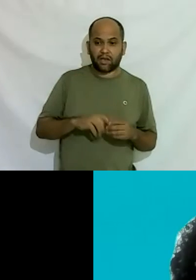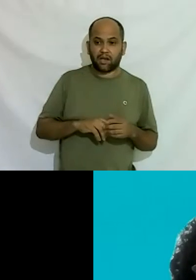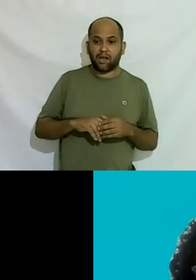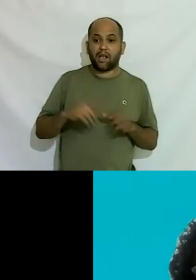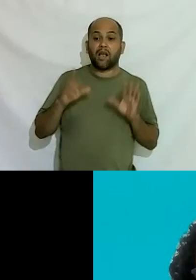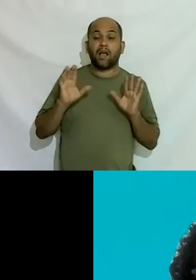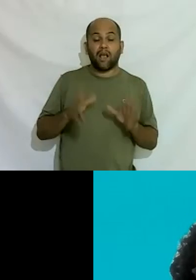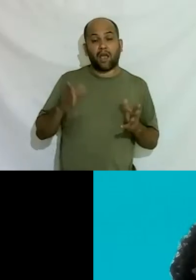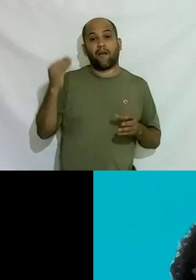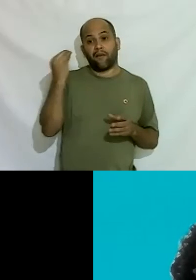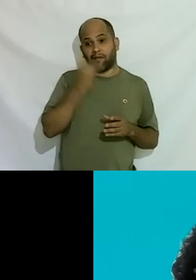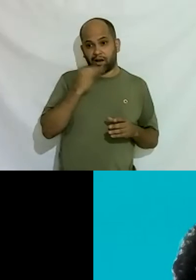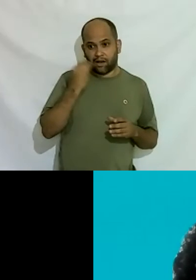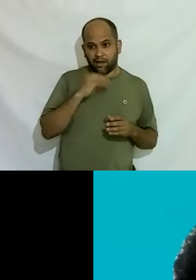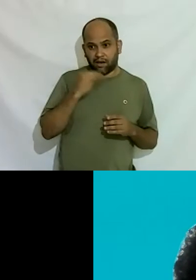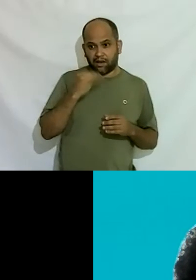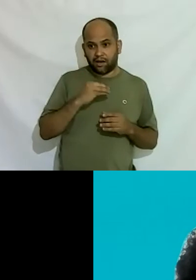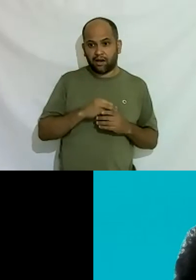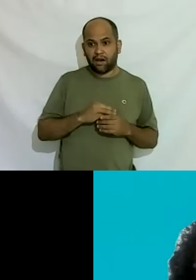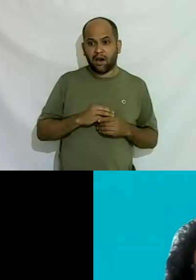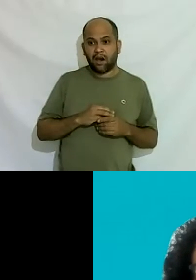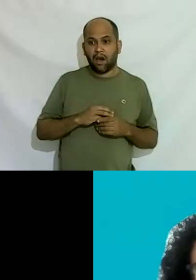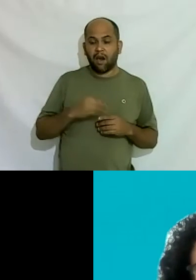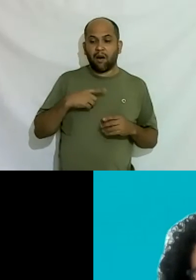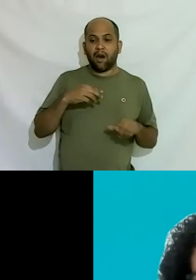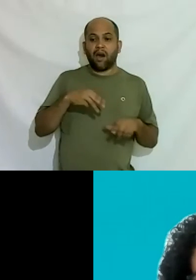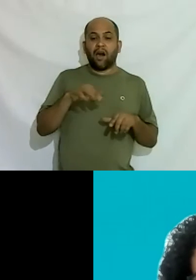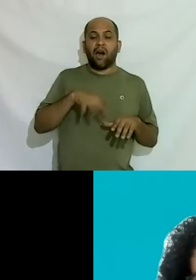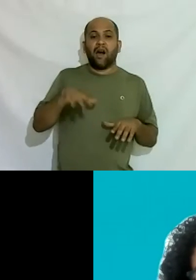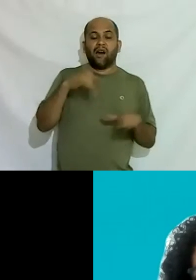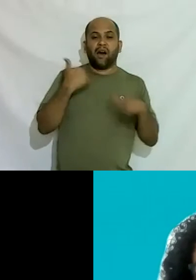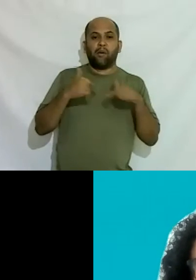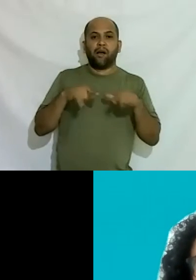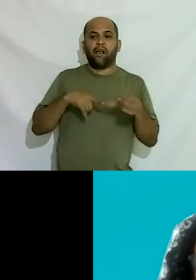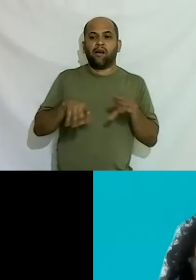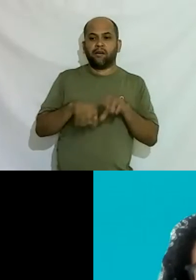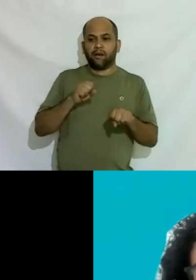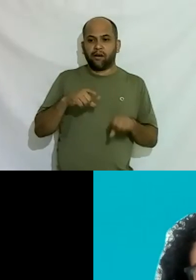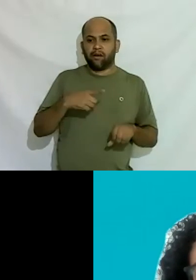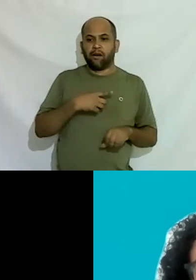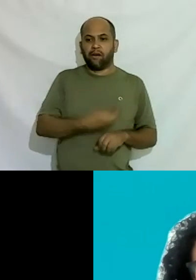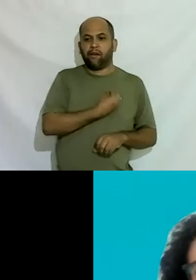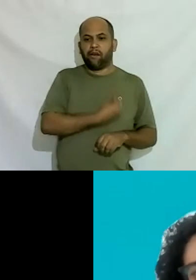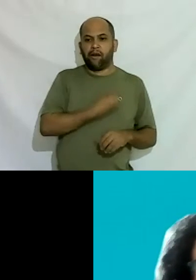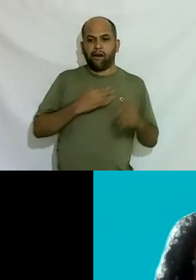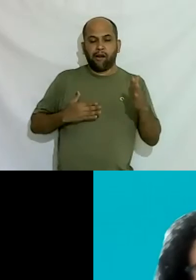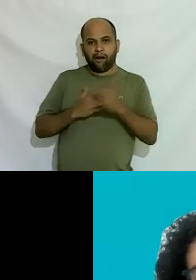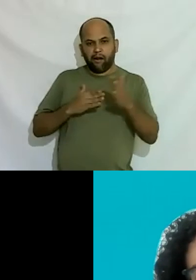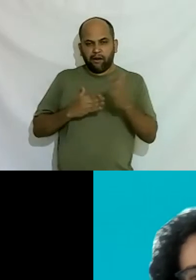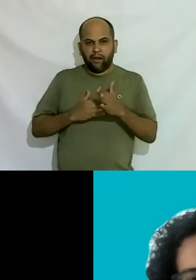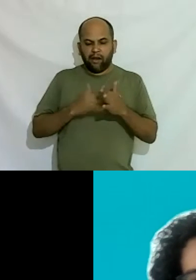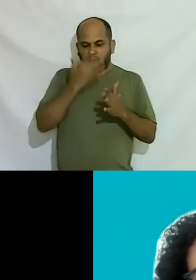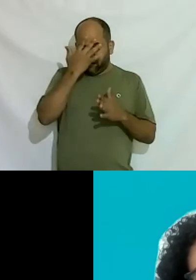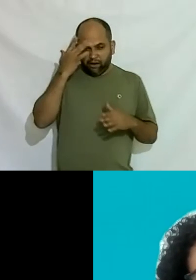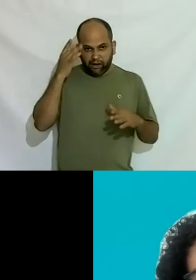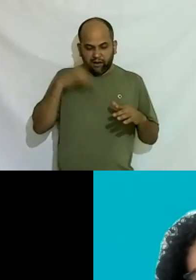facilidade para ingressar no mercado de trabalho quando a pessoa tem essa formação existe barreiras para a pessoa acessar